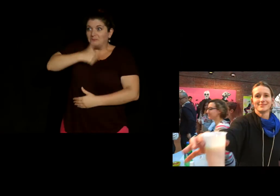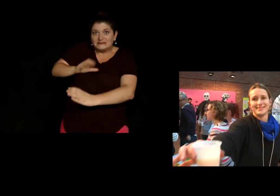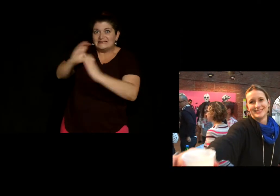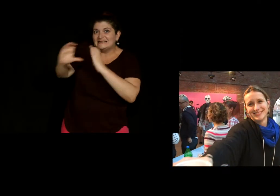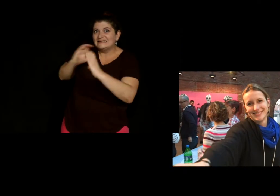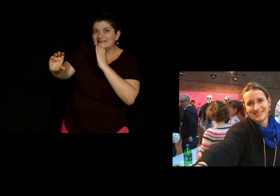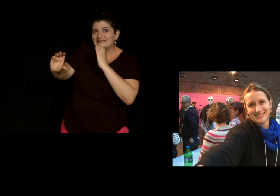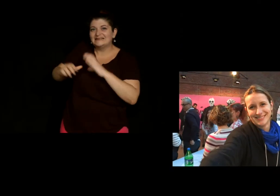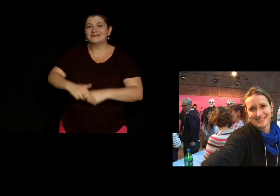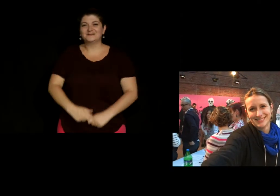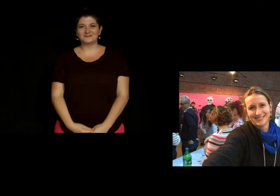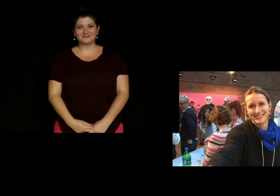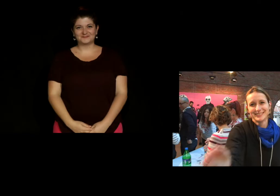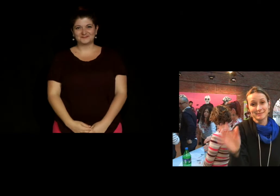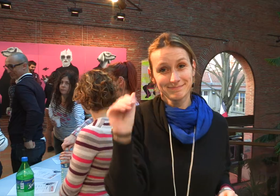toilettes qui vont vouloir commander des choses à voir